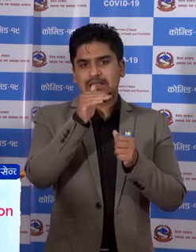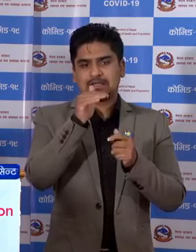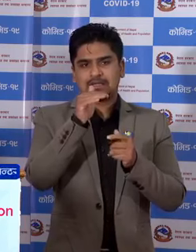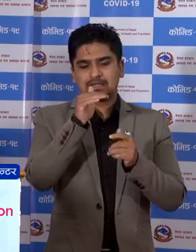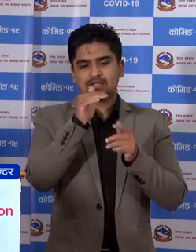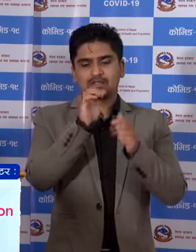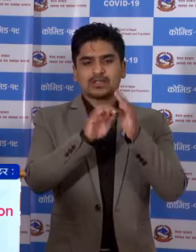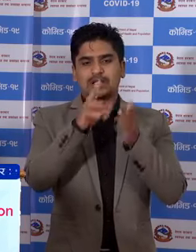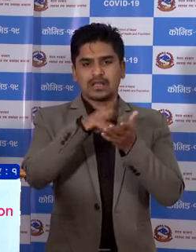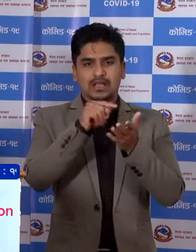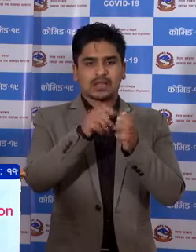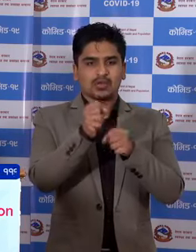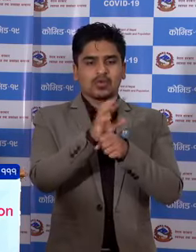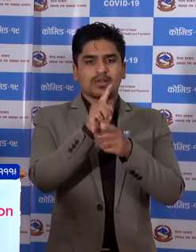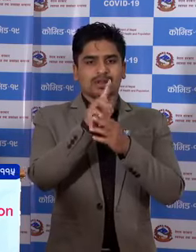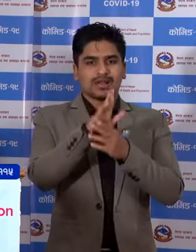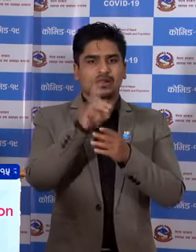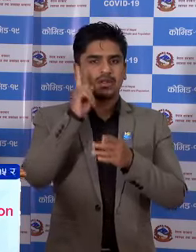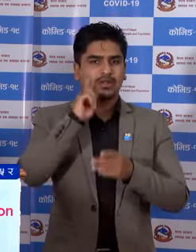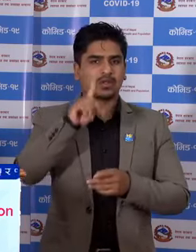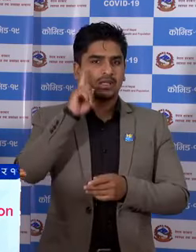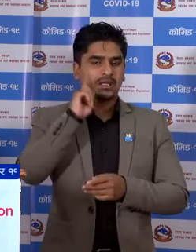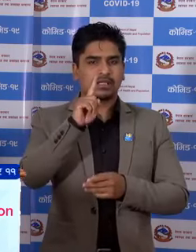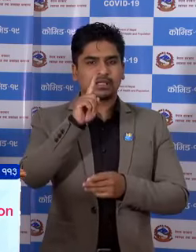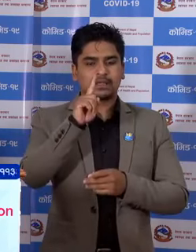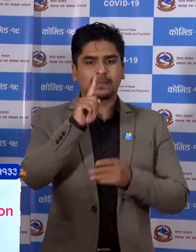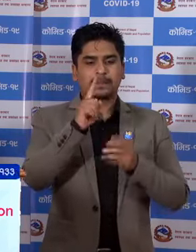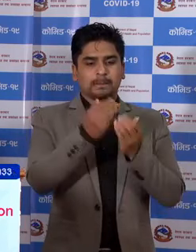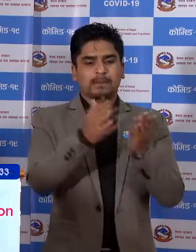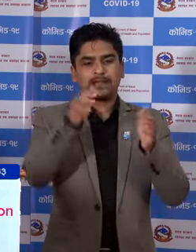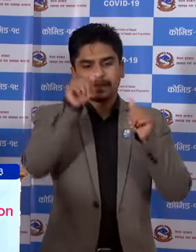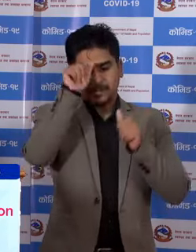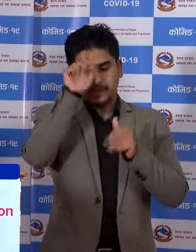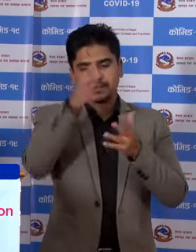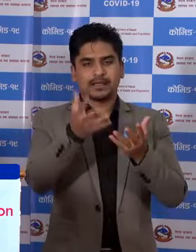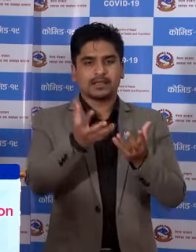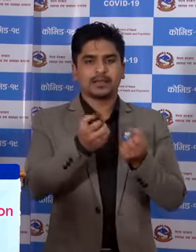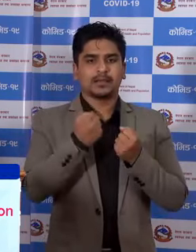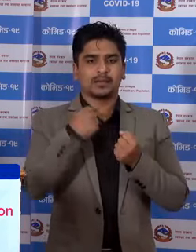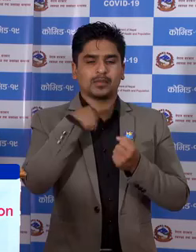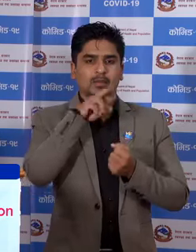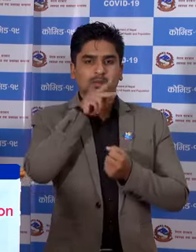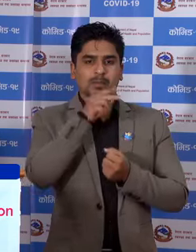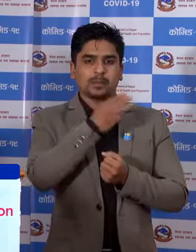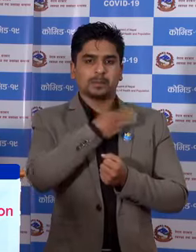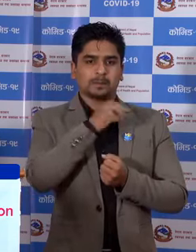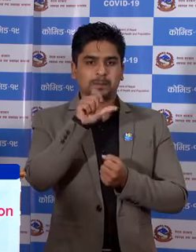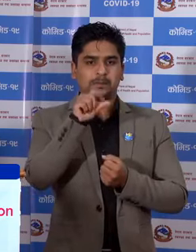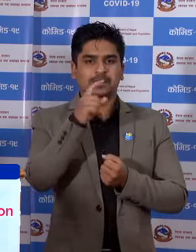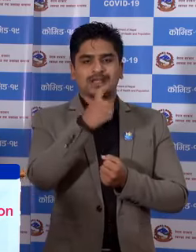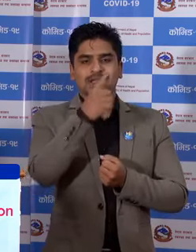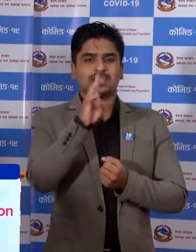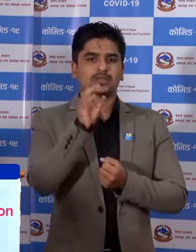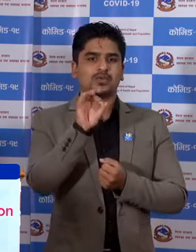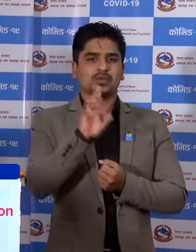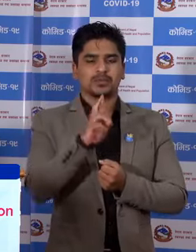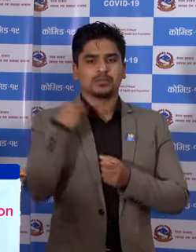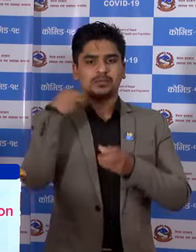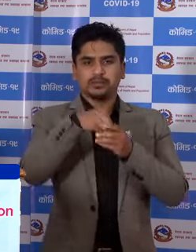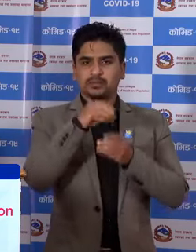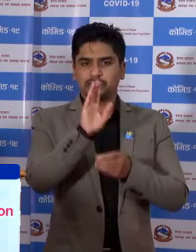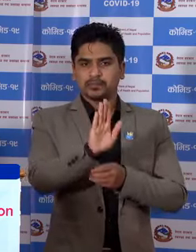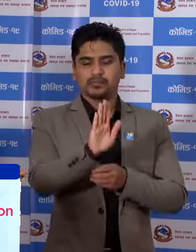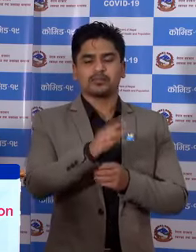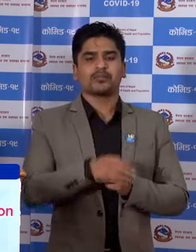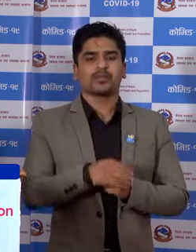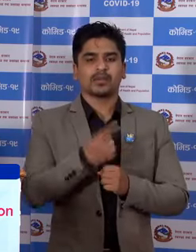कोबीड नाइन्टीन को दैनिक मेडिया प्रिफिंग लिएरा, मप्रवक्ता डाक्टर जागे शुर्गाउता मेह उपस्तित वाईको